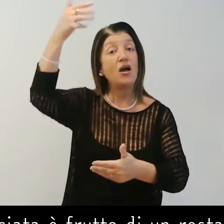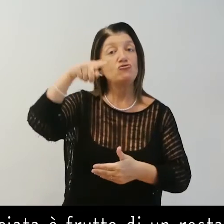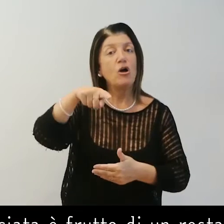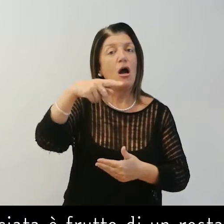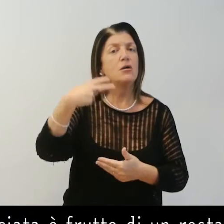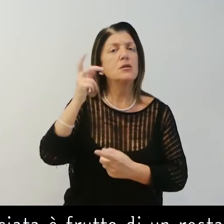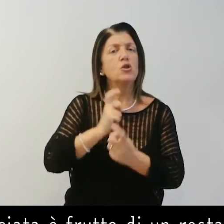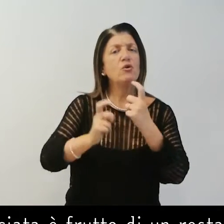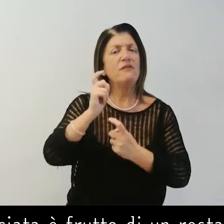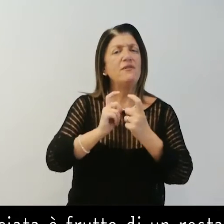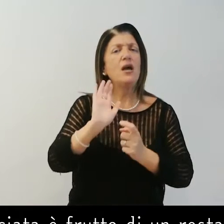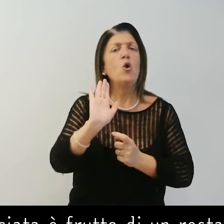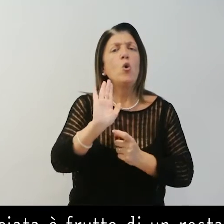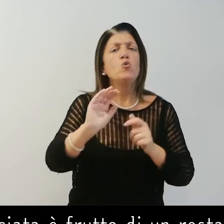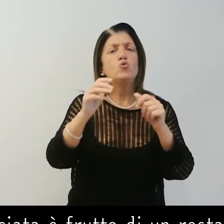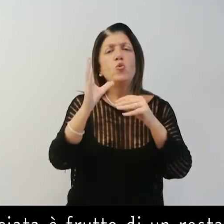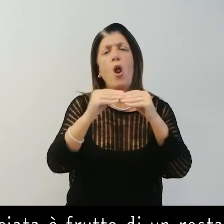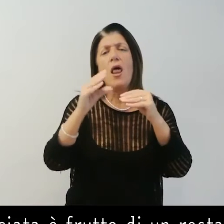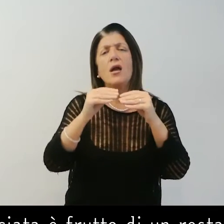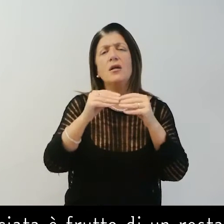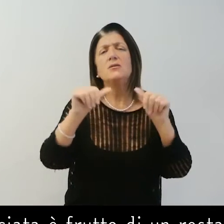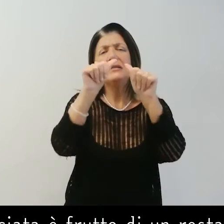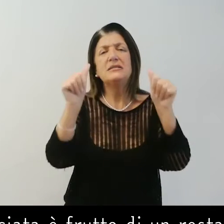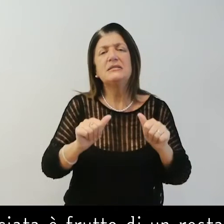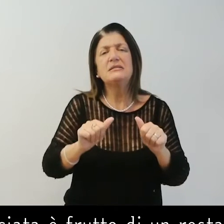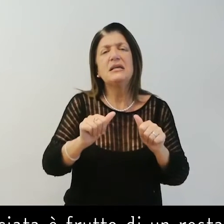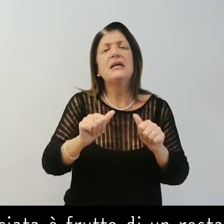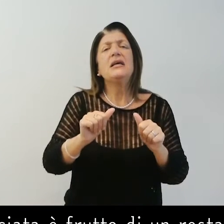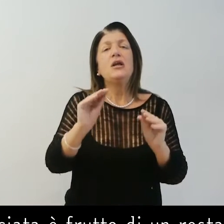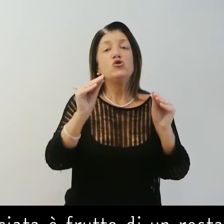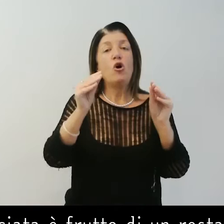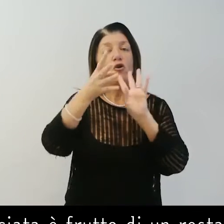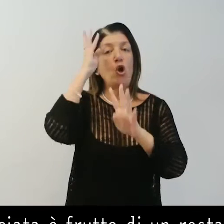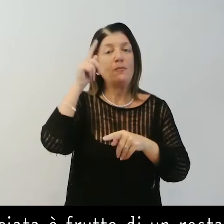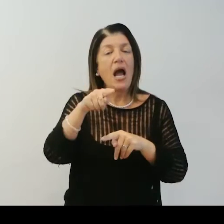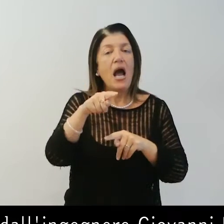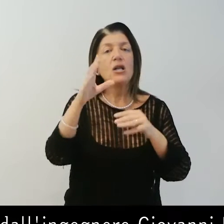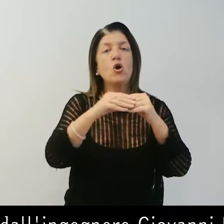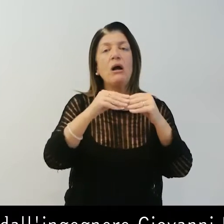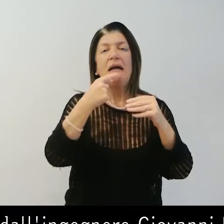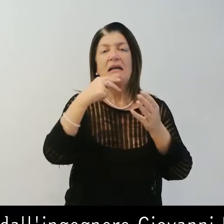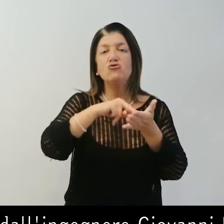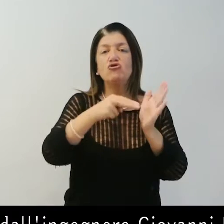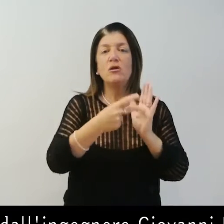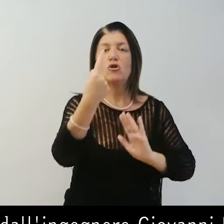La facciata è frutto di un restauro in stile neorumanico compiuto dall'ingegnere